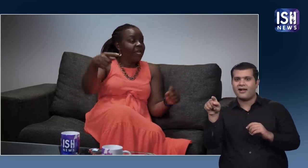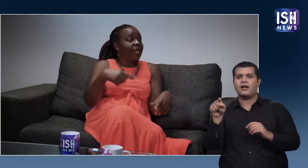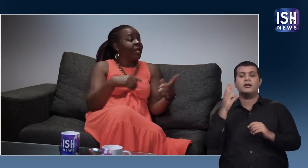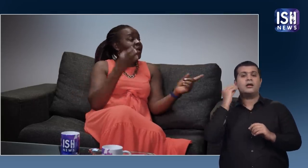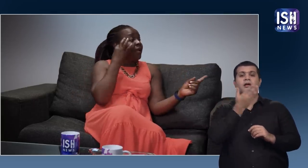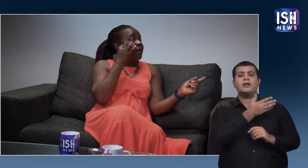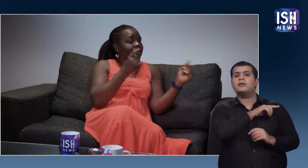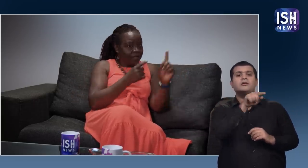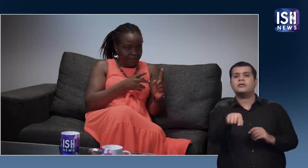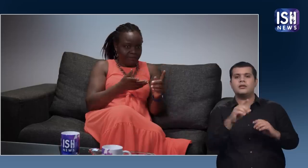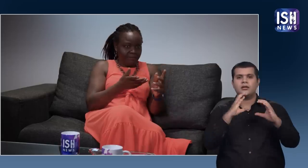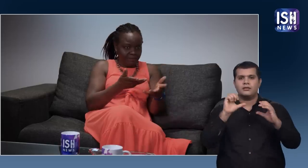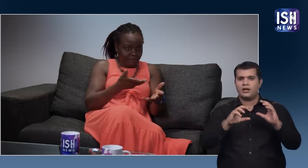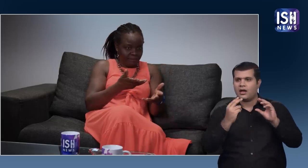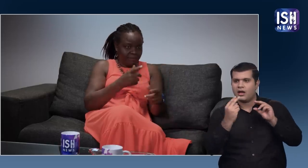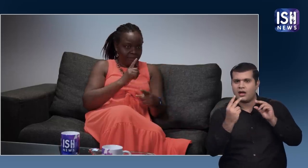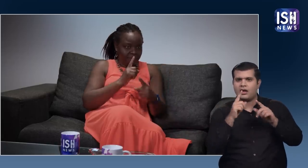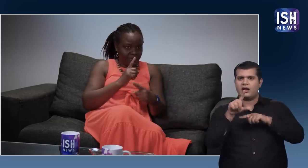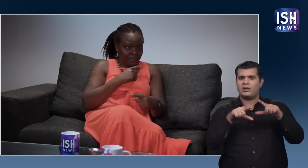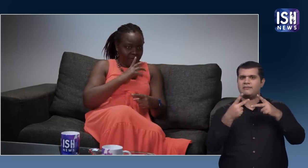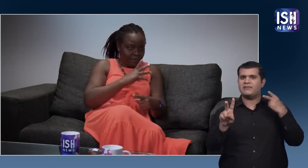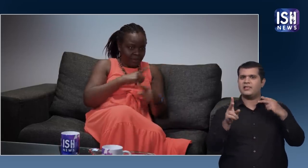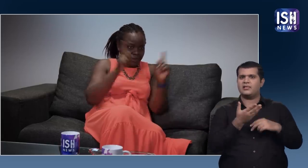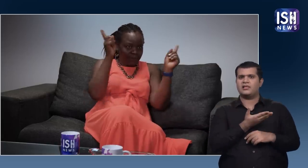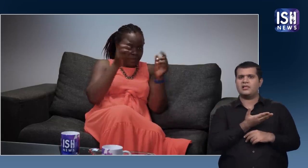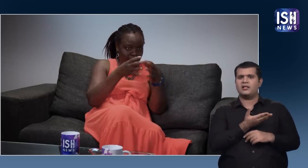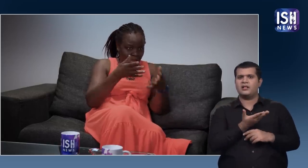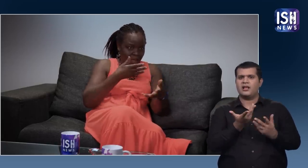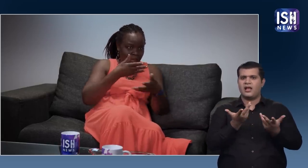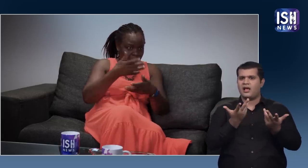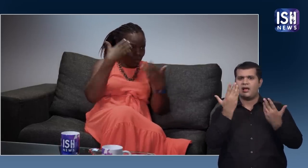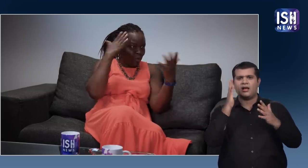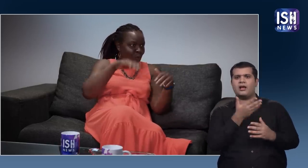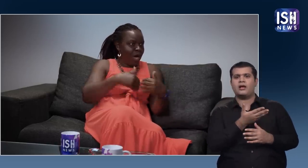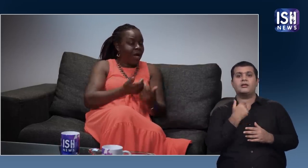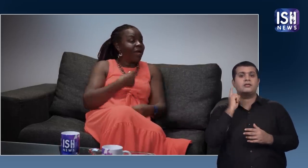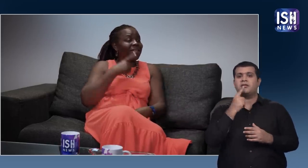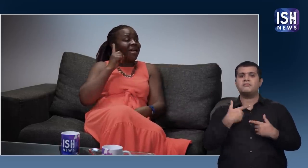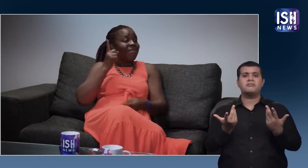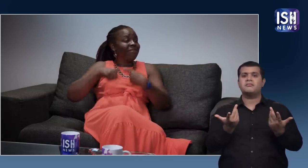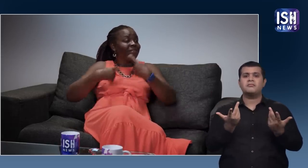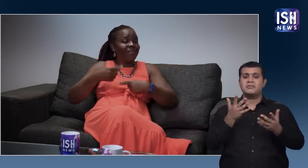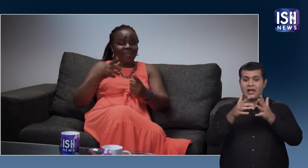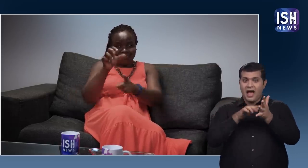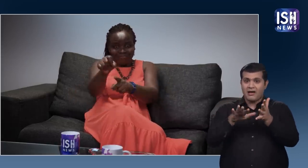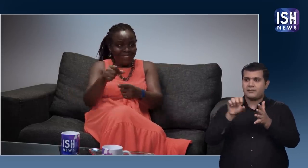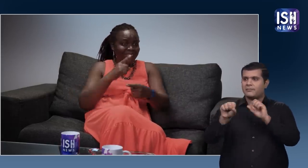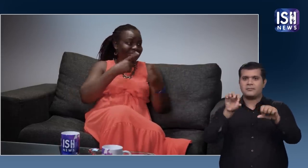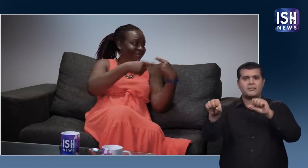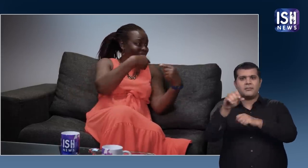ढूसरी और बाशा अवरोध की कारण सुनने वाले लोगों को संबाद करने में कटिनाई होती है डेफ जो सांकेतिक भाषा जानते हैं एक